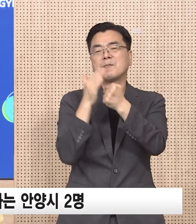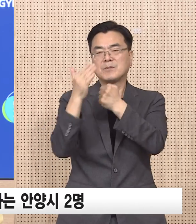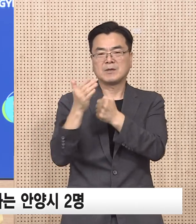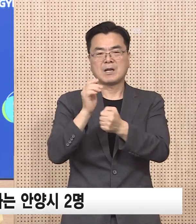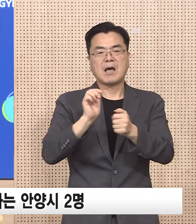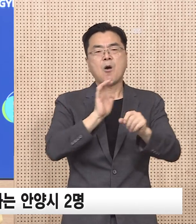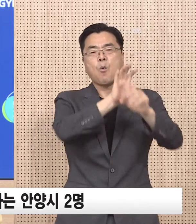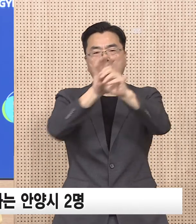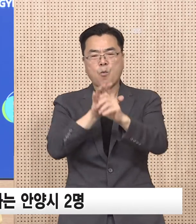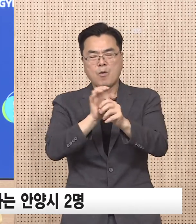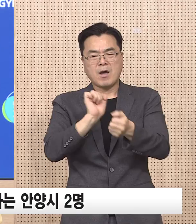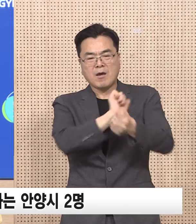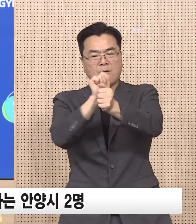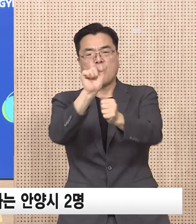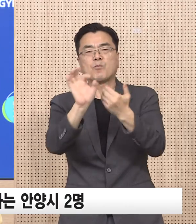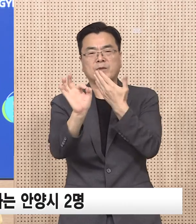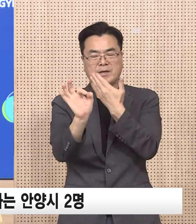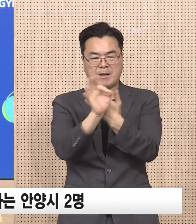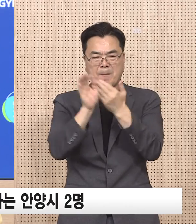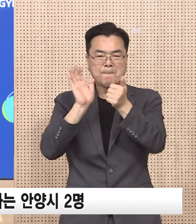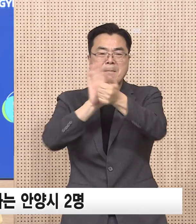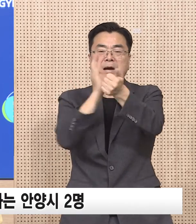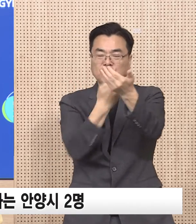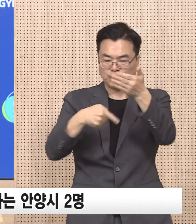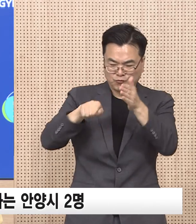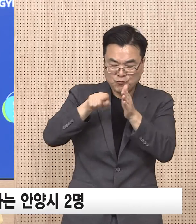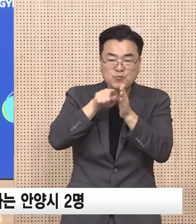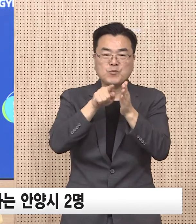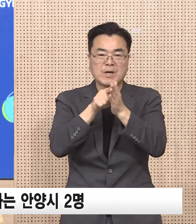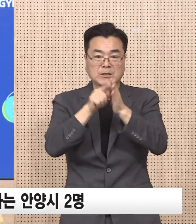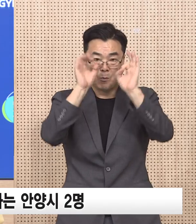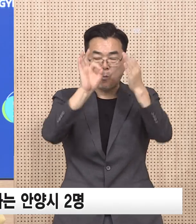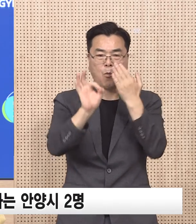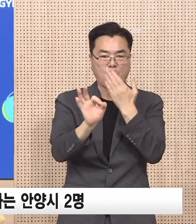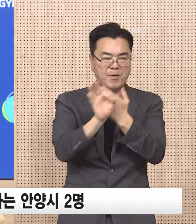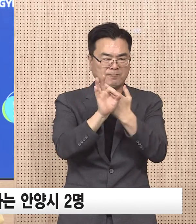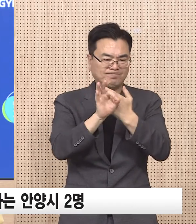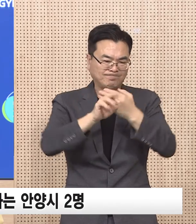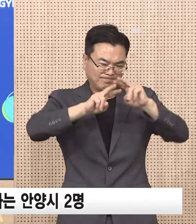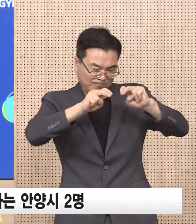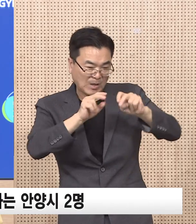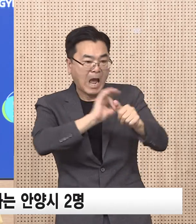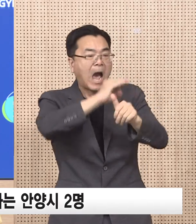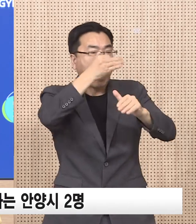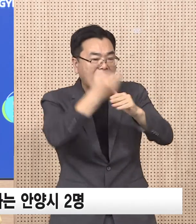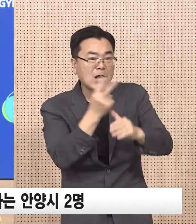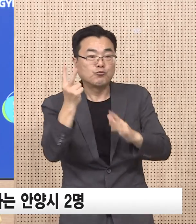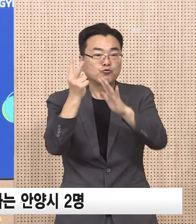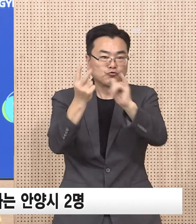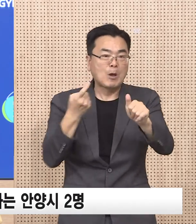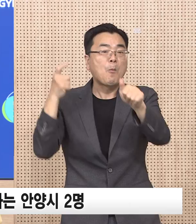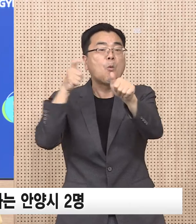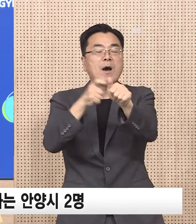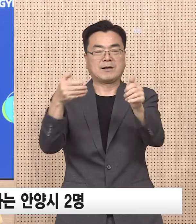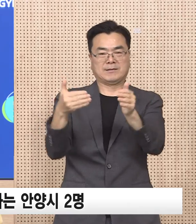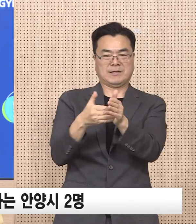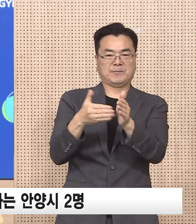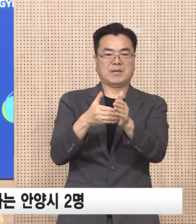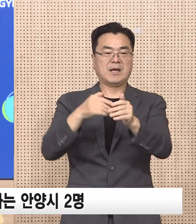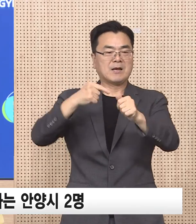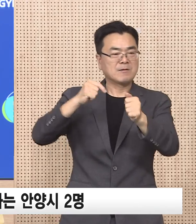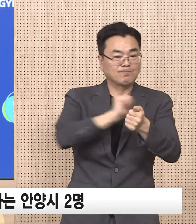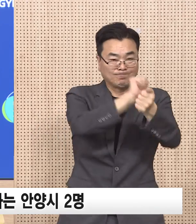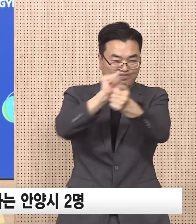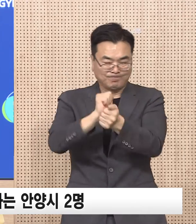체계를 운영 중에 있습니다. 현재 경기도 이재민 중 코로나19 확진자는 안양시의 2명으로 확진 후에 본관